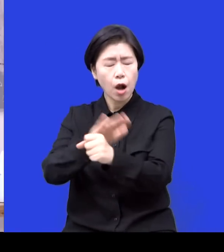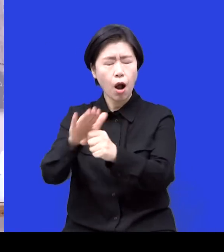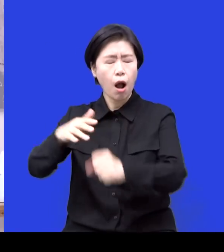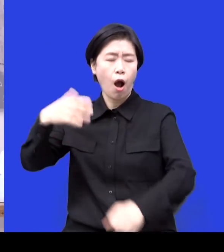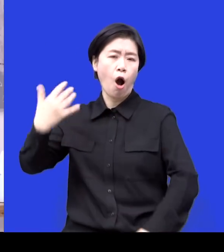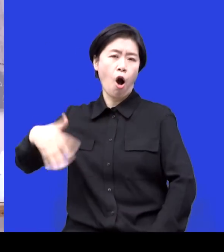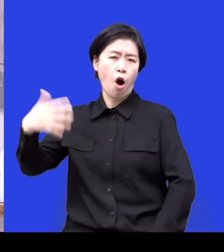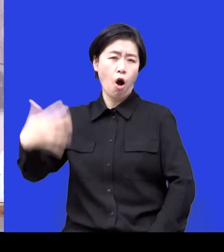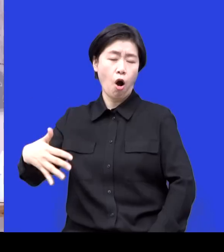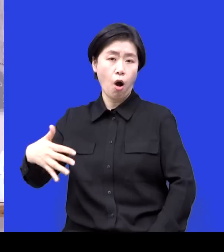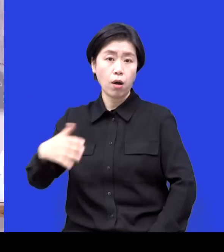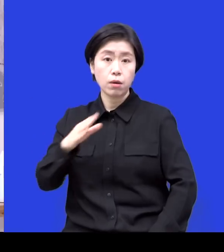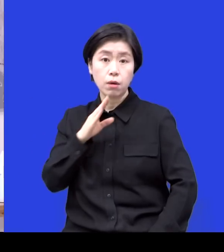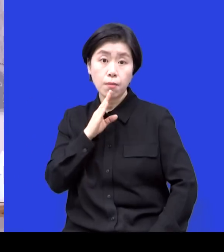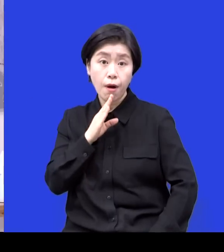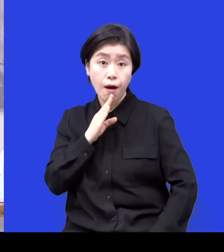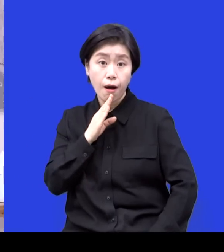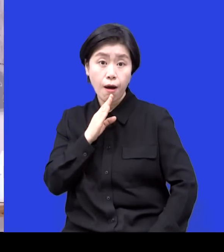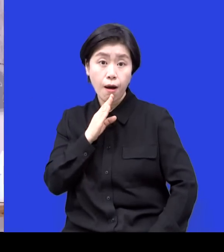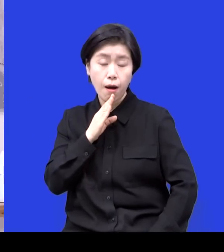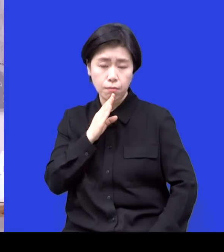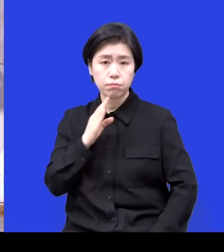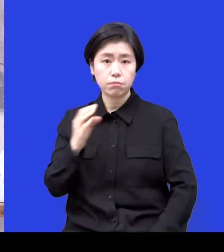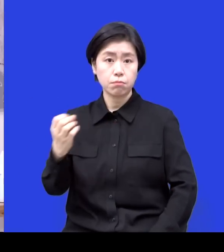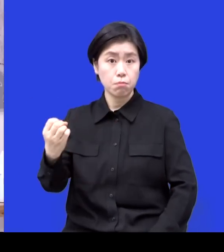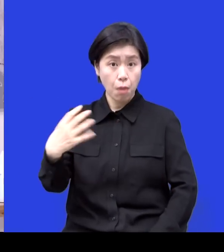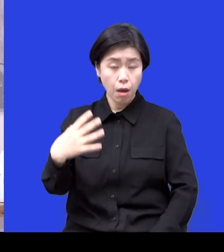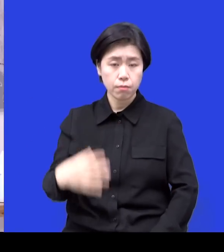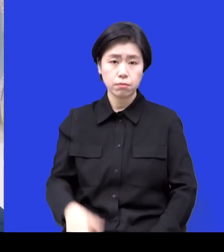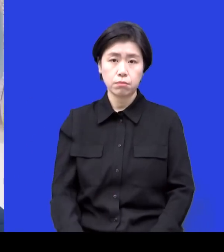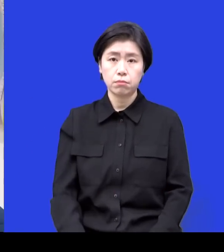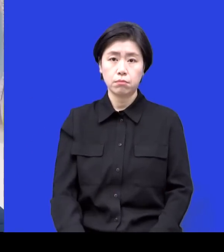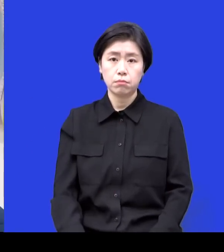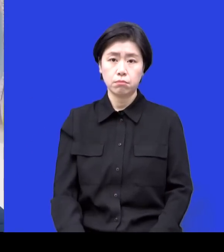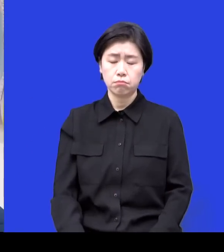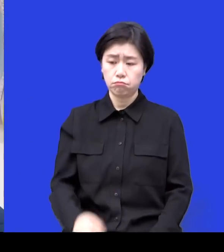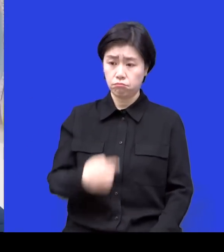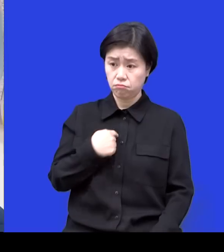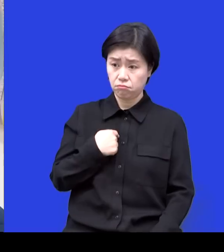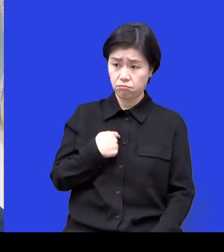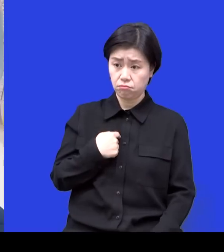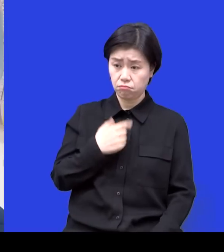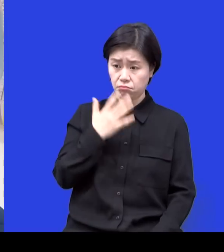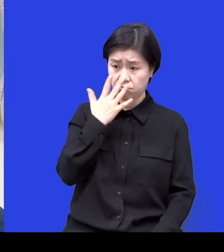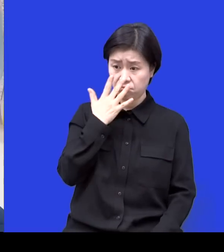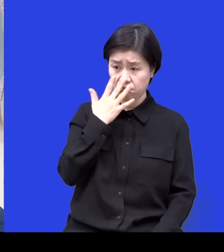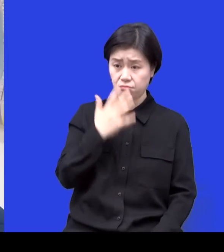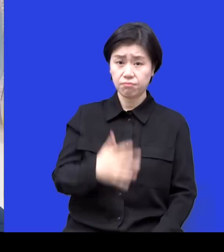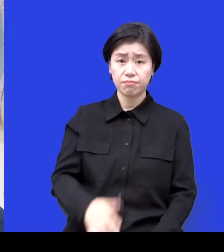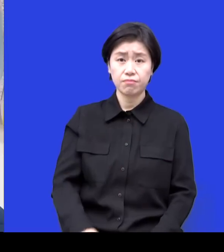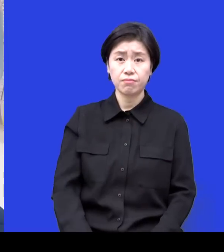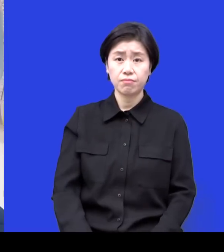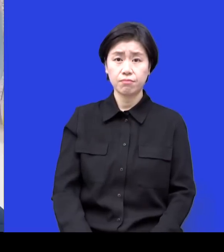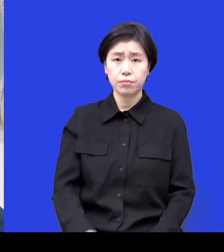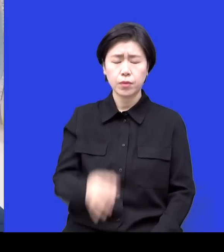너무너무 기가 막히지 않나요? 이렇게 얘기를 하시는 거세요 나는 왜 기가 막히지 않지? 이런 생각이 드는 거예요 나는